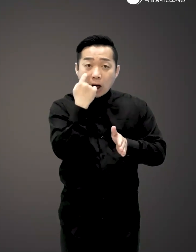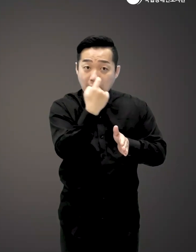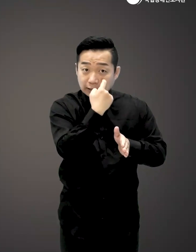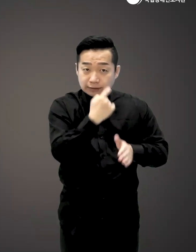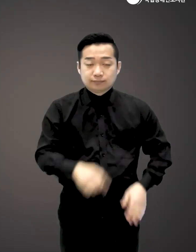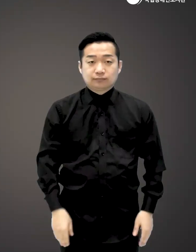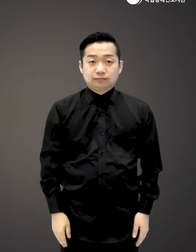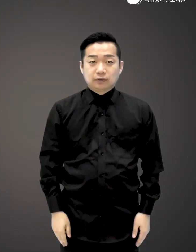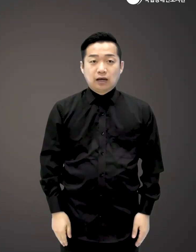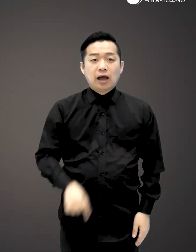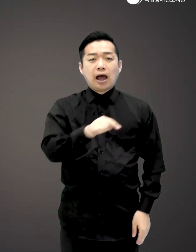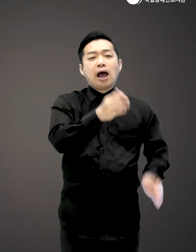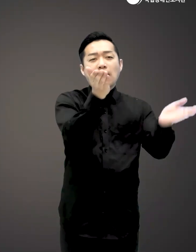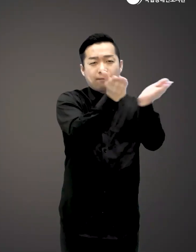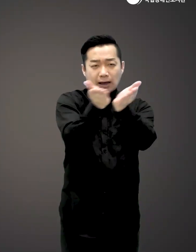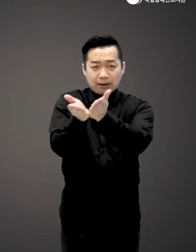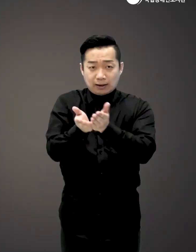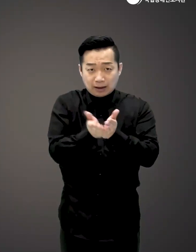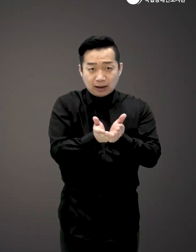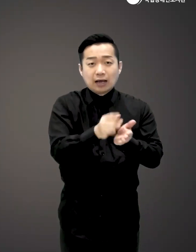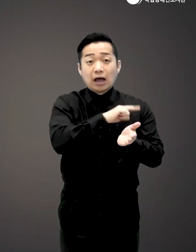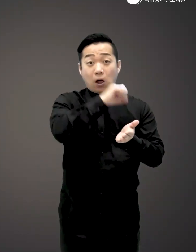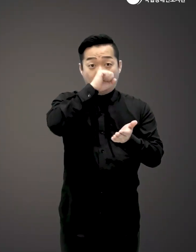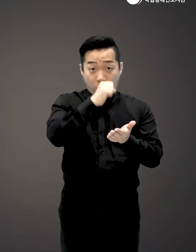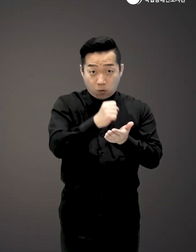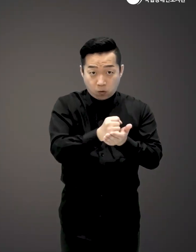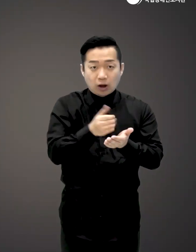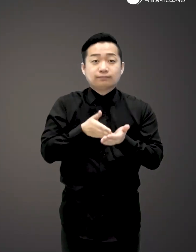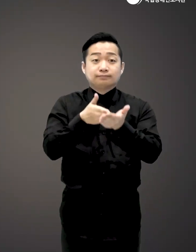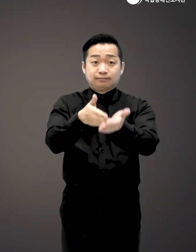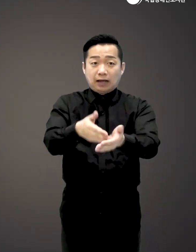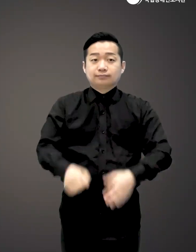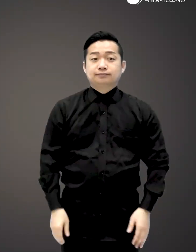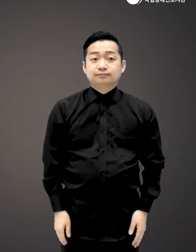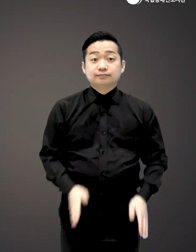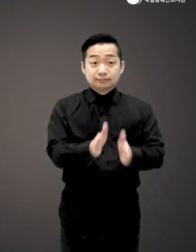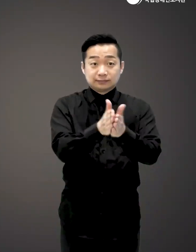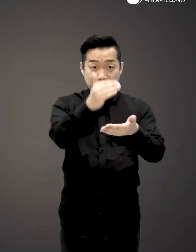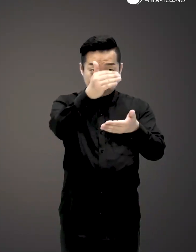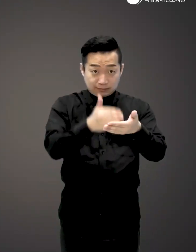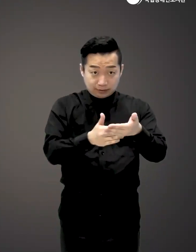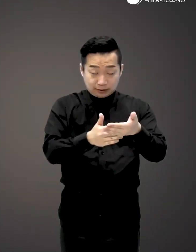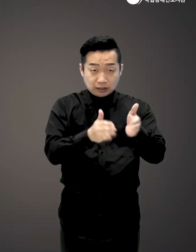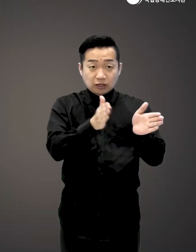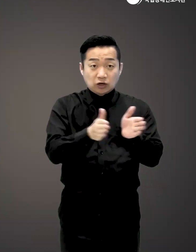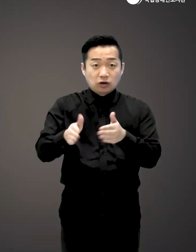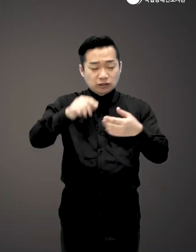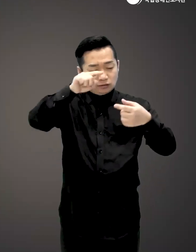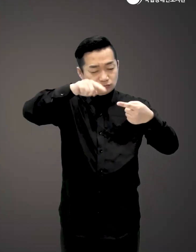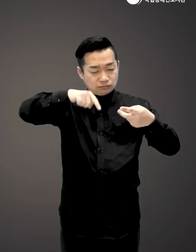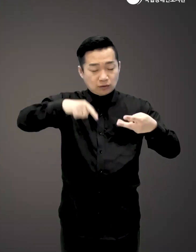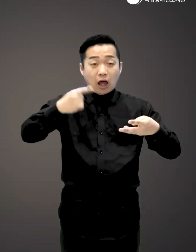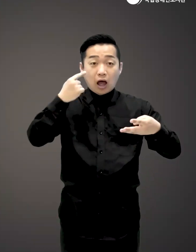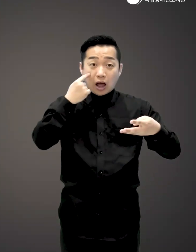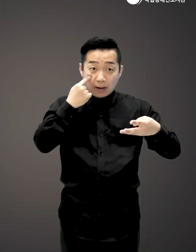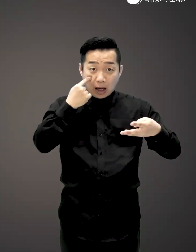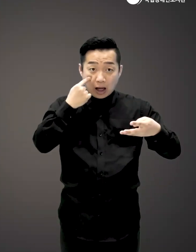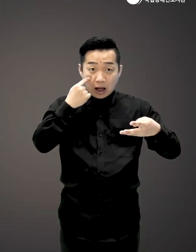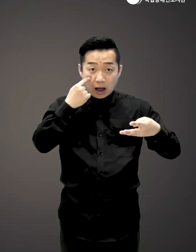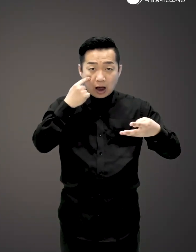우선 순위를 나누어 가장 이상적인 수납 위치를 제안합니다 책 속 수납 체크리스트를 작성하다 보면